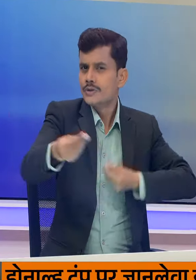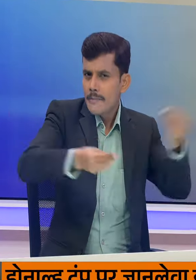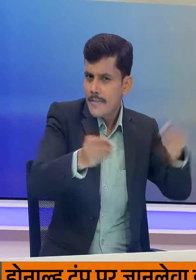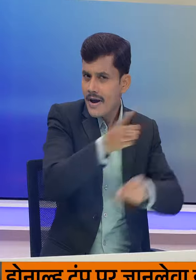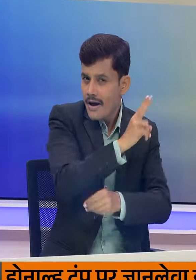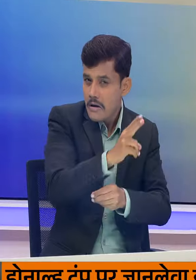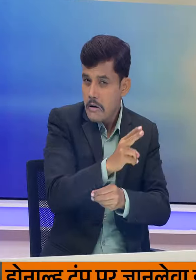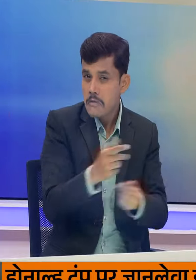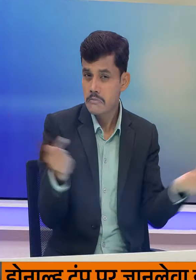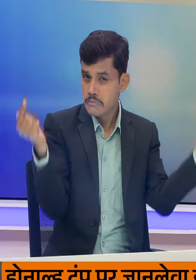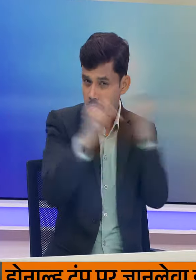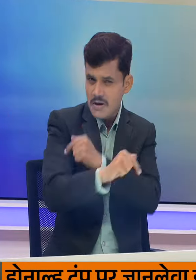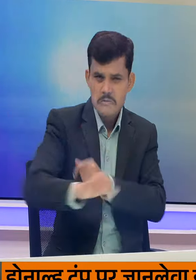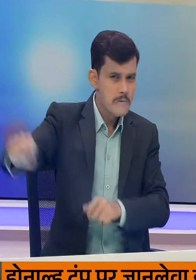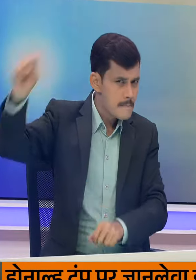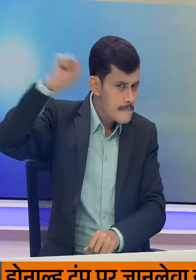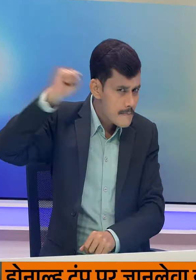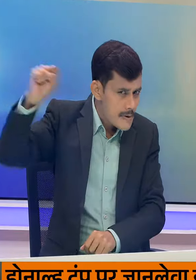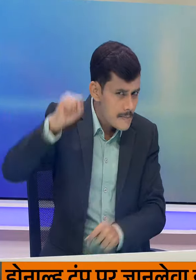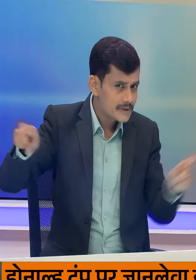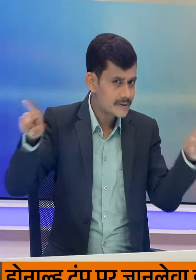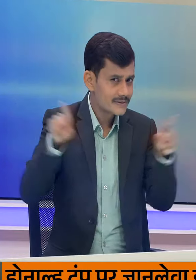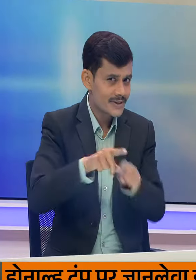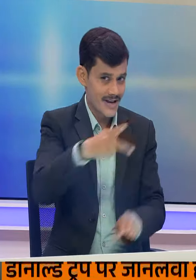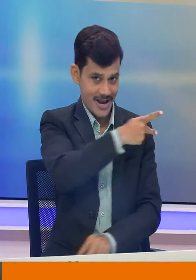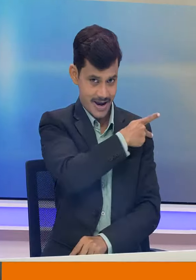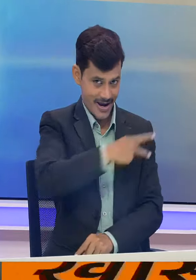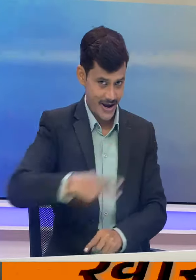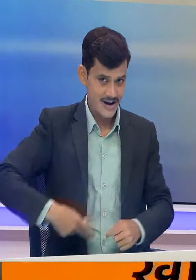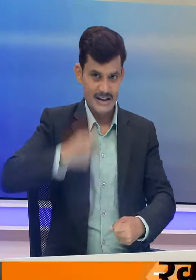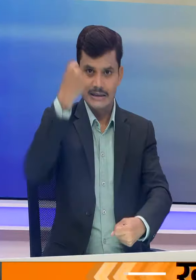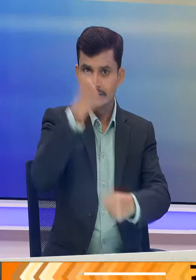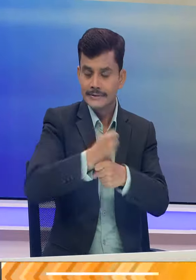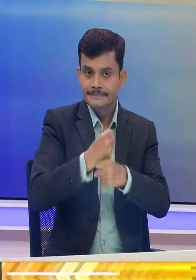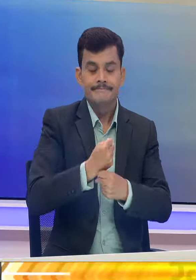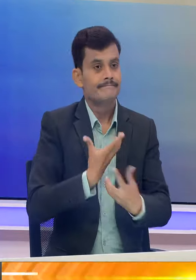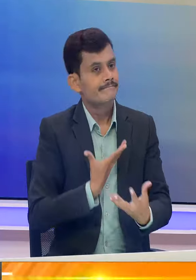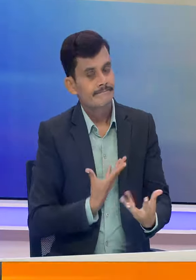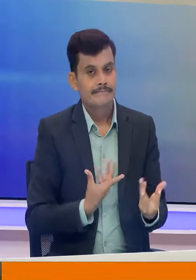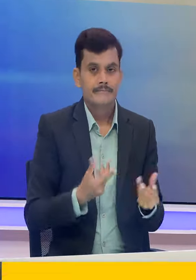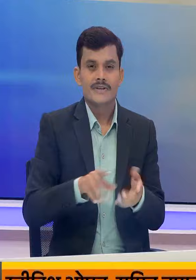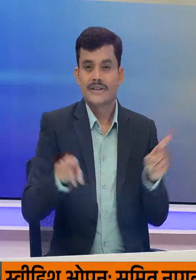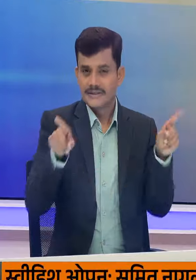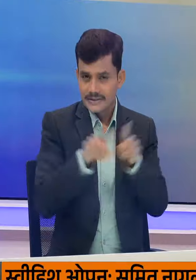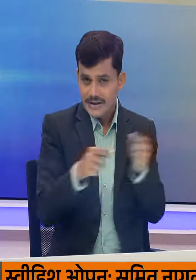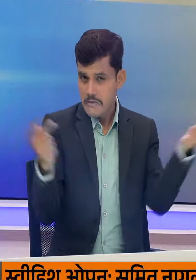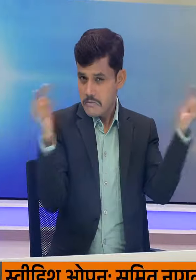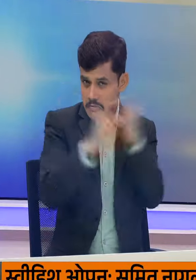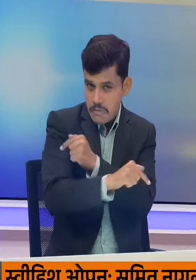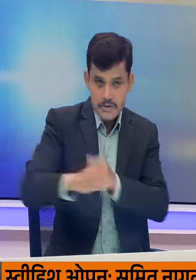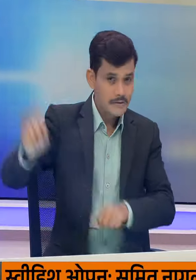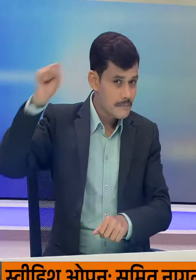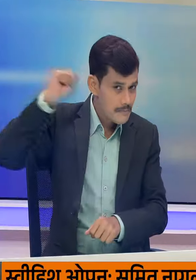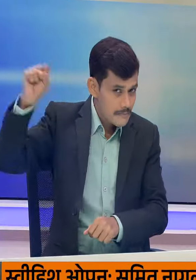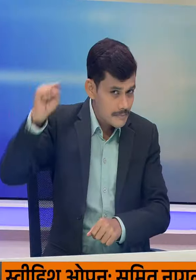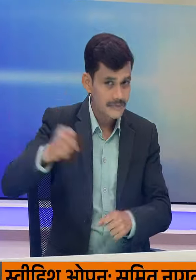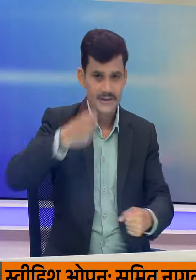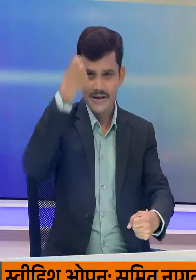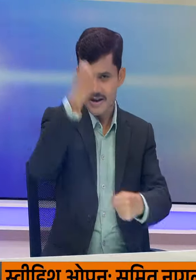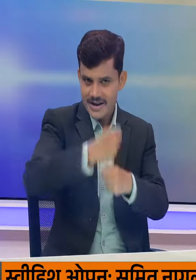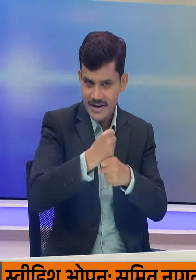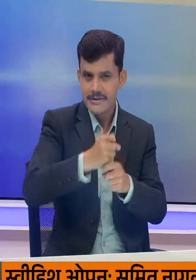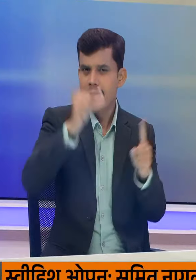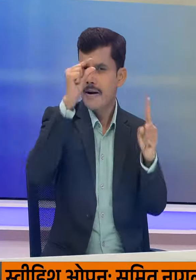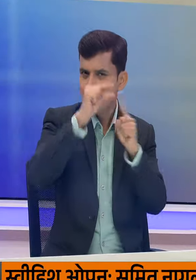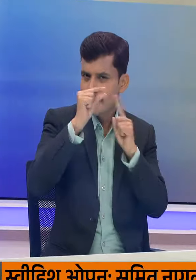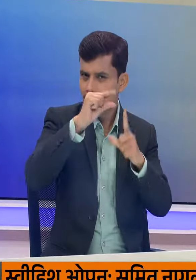भारी विरोध के चलते करनाटक की सिधार्मया सरकार अब बैक फुट पर है विरोध के चलते सरकार ने नीजी कंपनियों